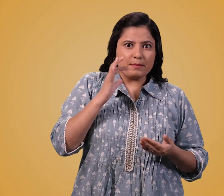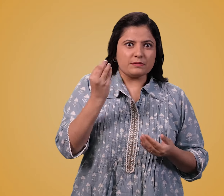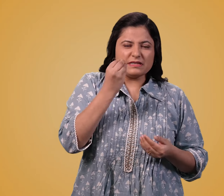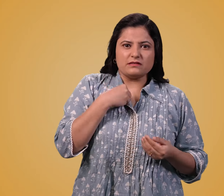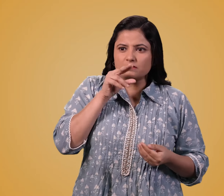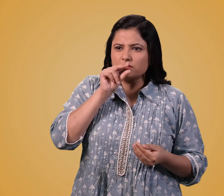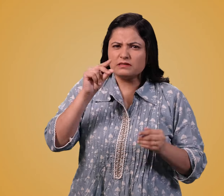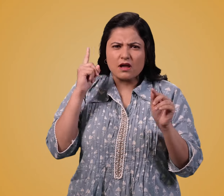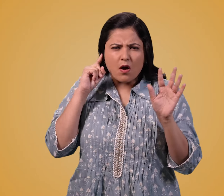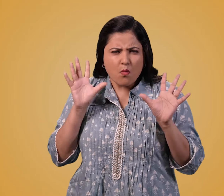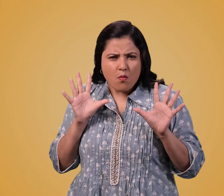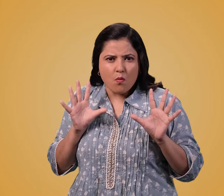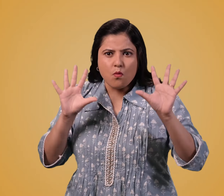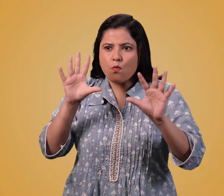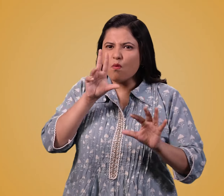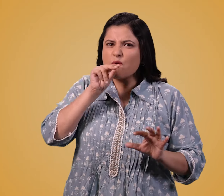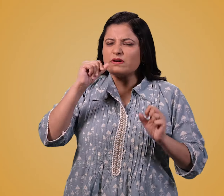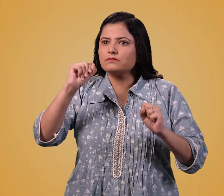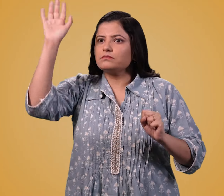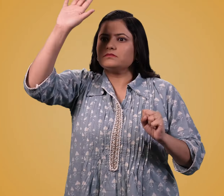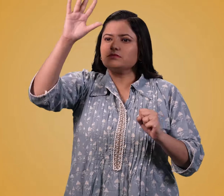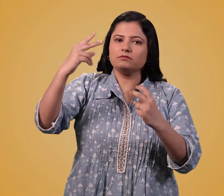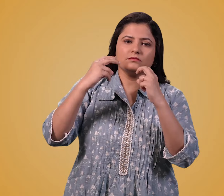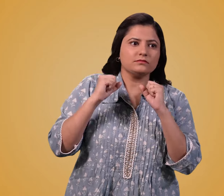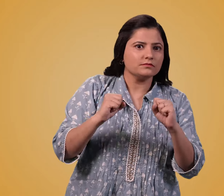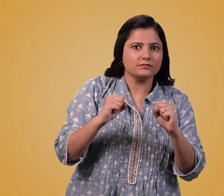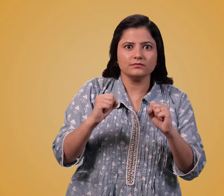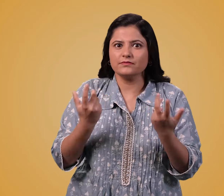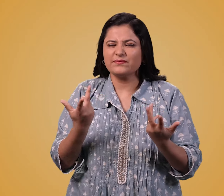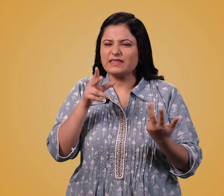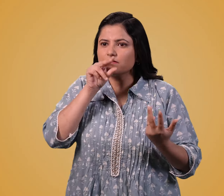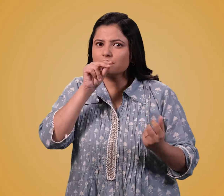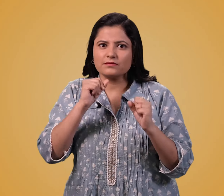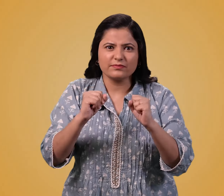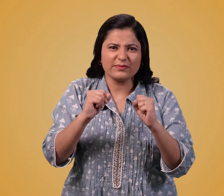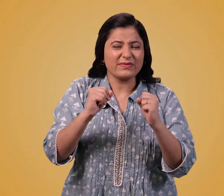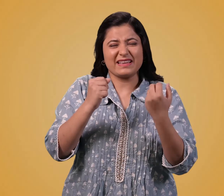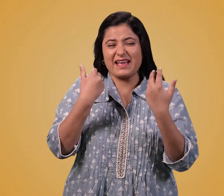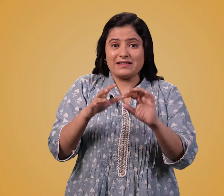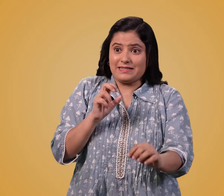चाहते हो लेकिन ध्यान आकरशित किये बिना चिलाना मुश्किल होता है